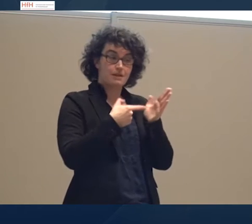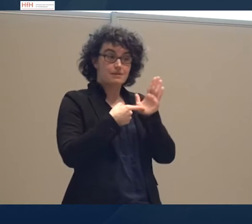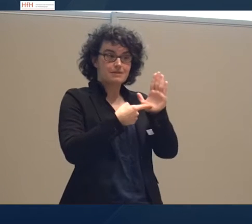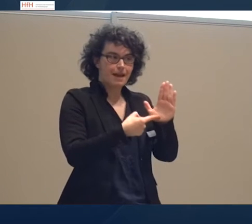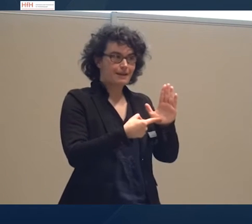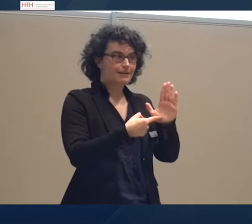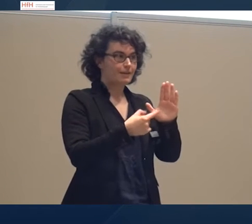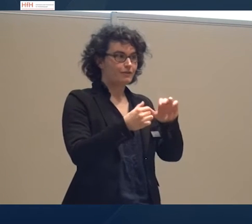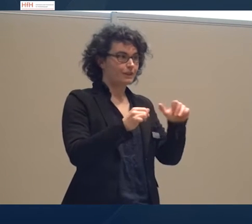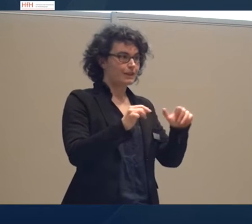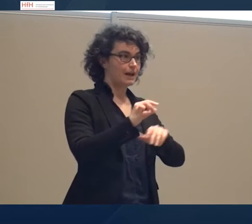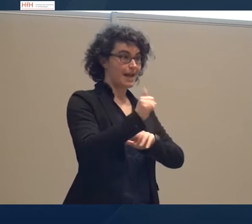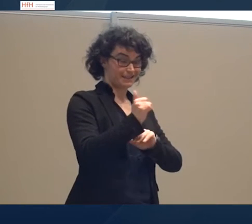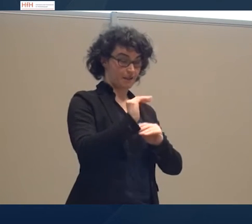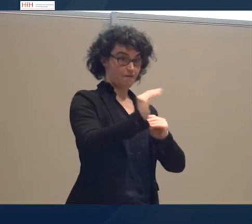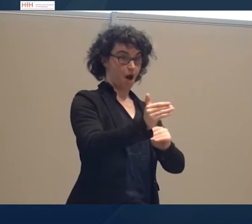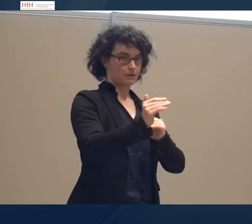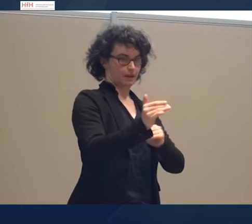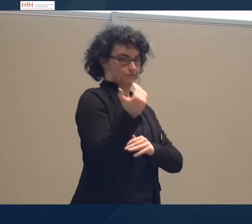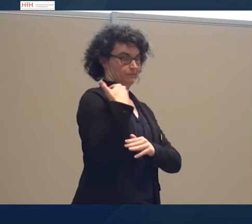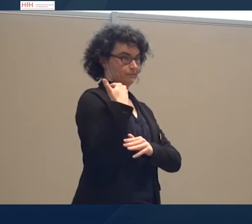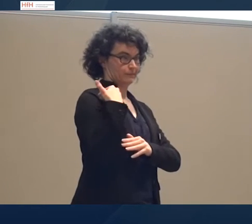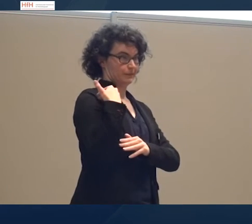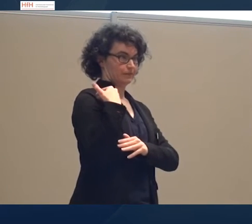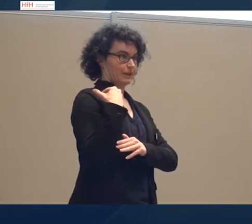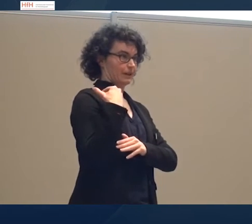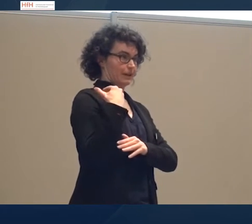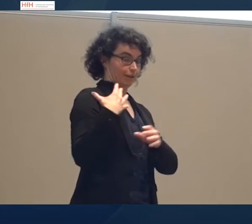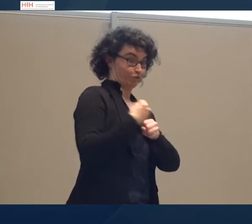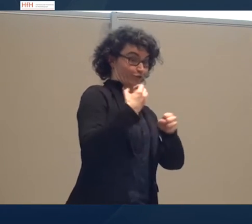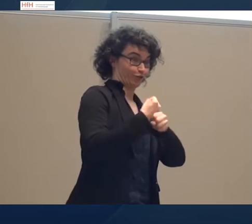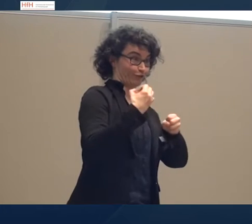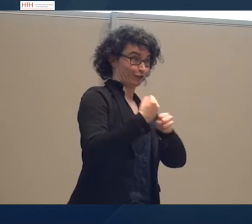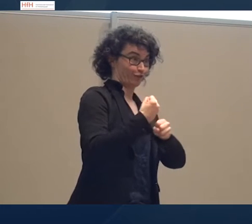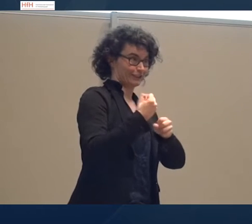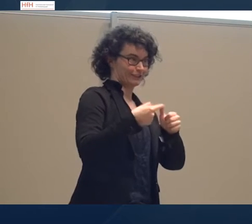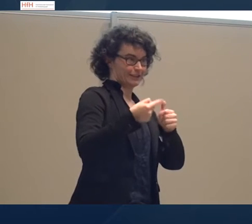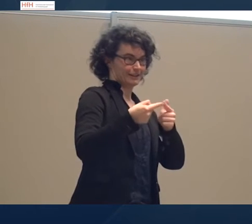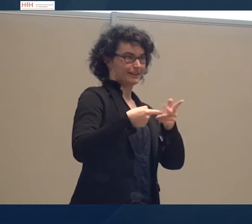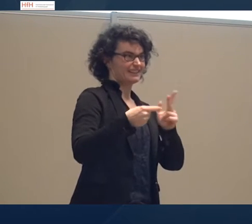ersten Phase, in einer ersten Stufe bisher erreicht haben. Das ist diese G1-Erhebung.